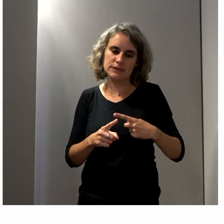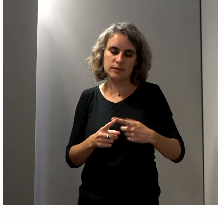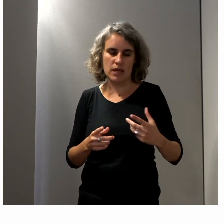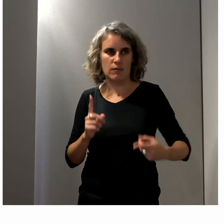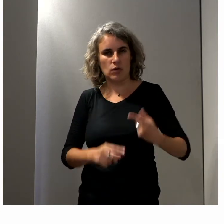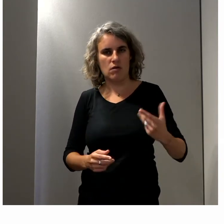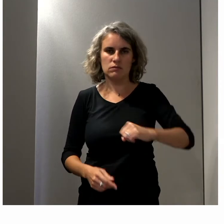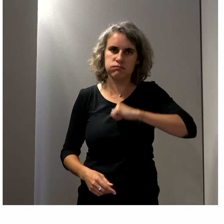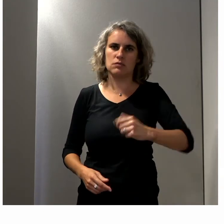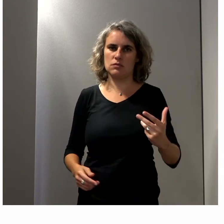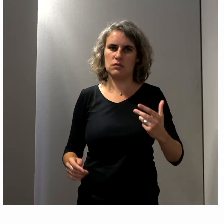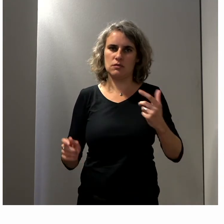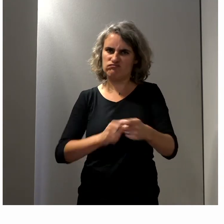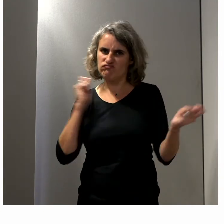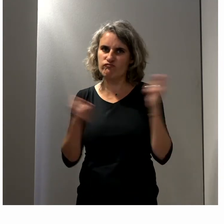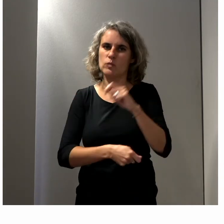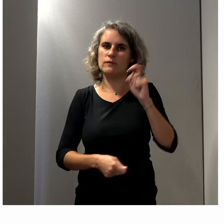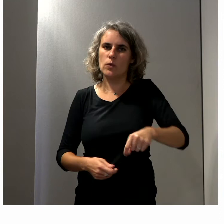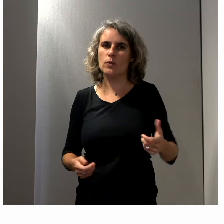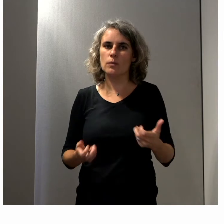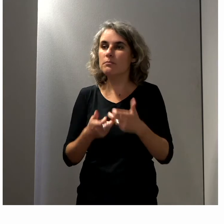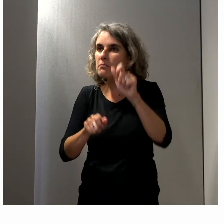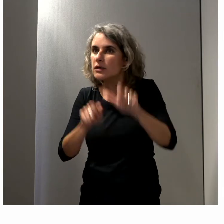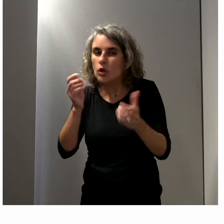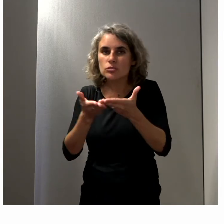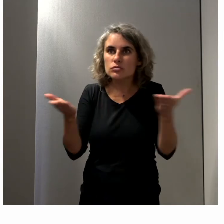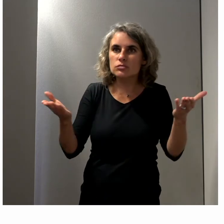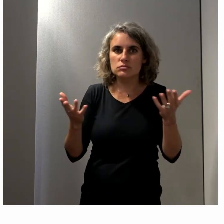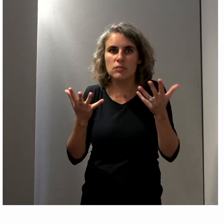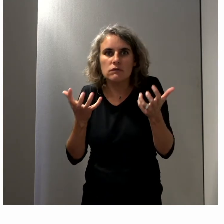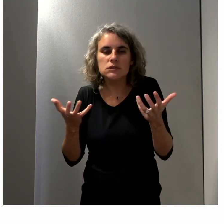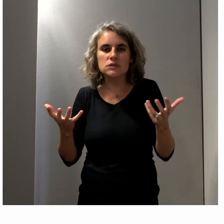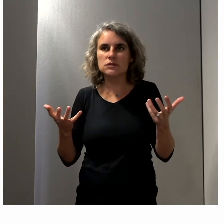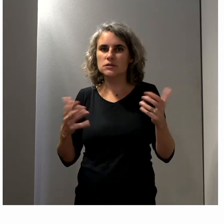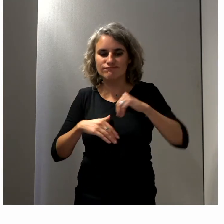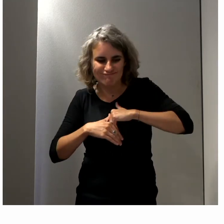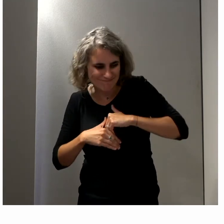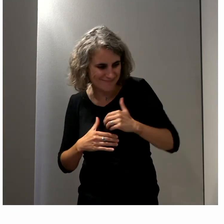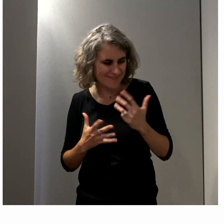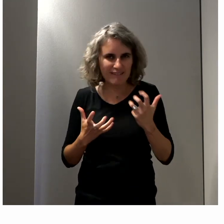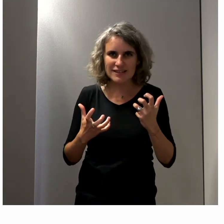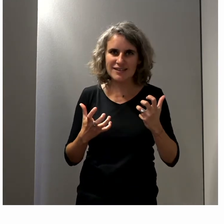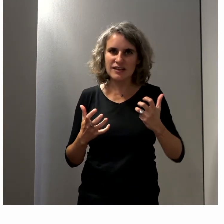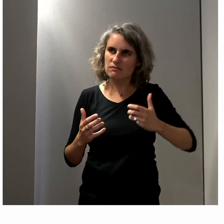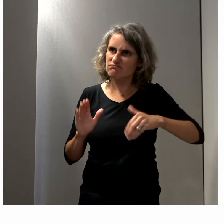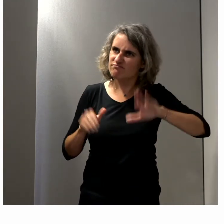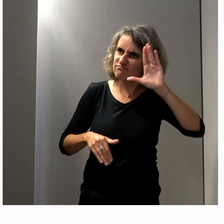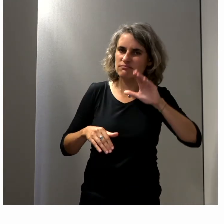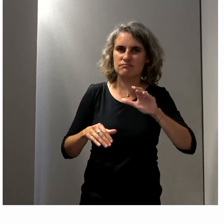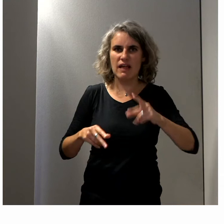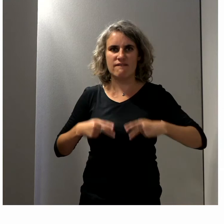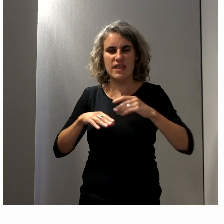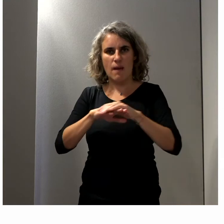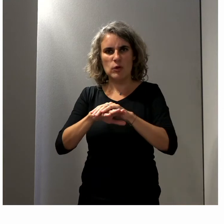disiez et faire en sorte que tout celui ou celle qui a une envie de participer à la vie politique